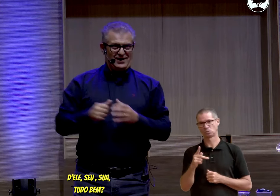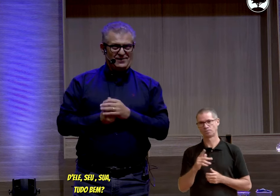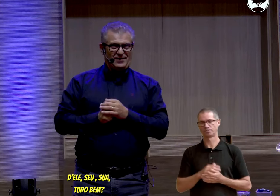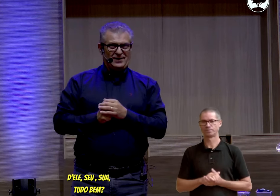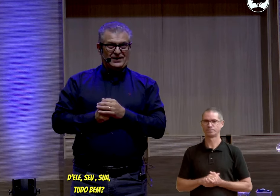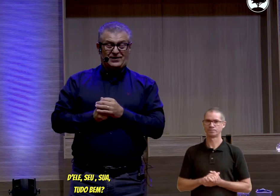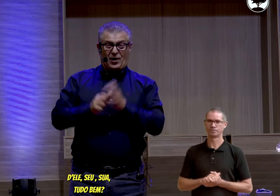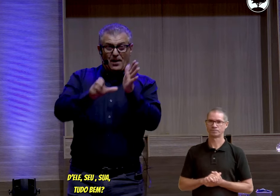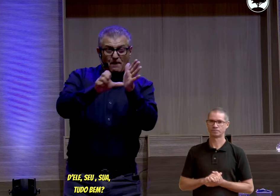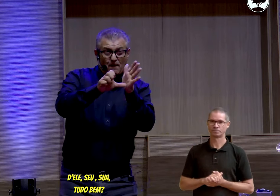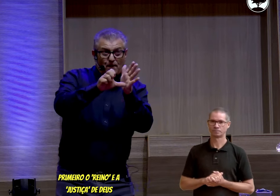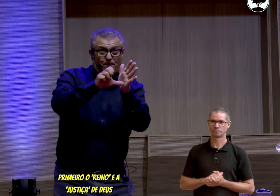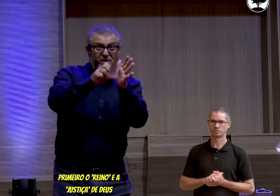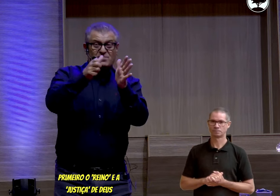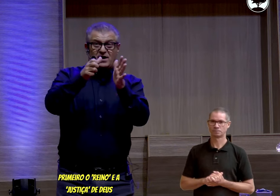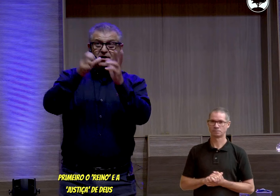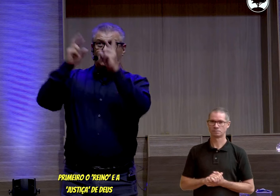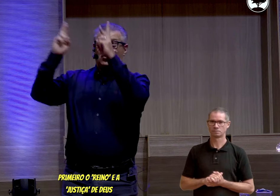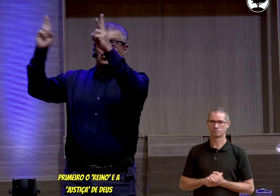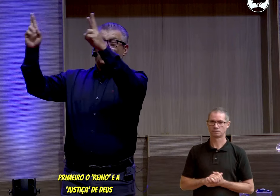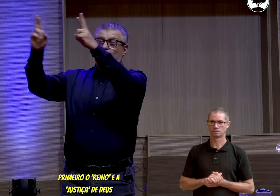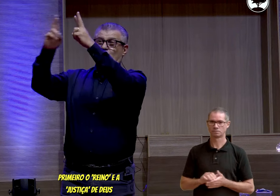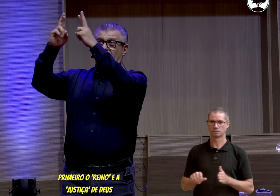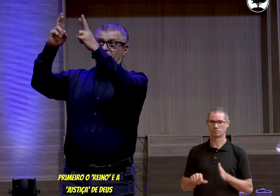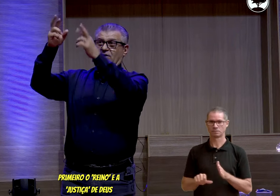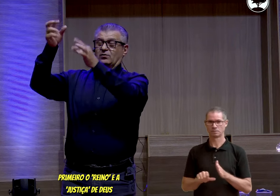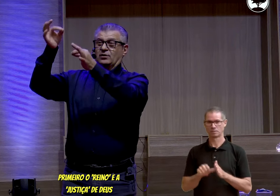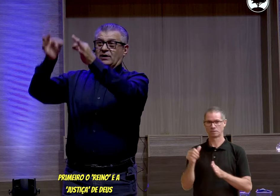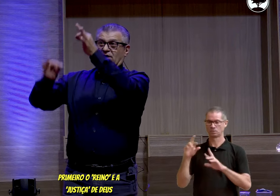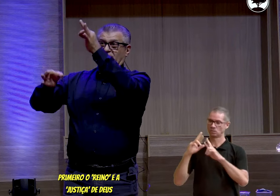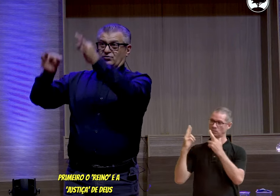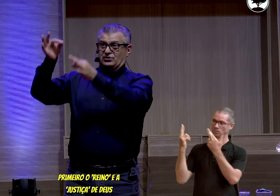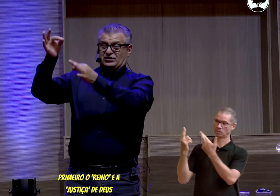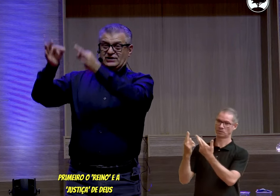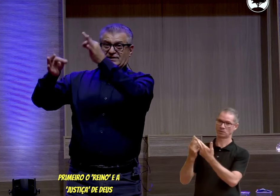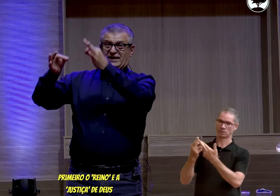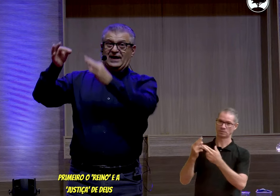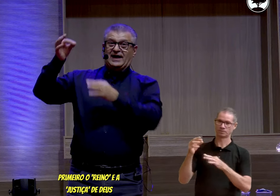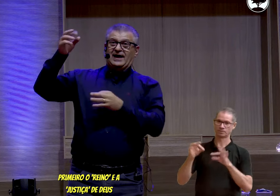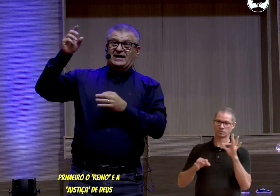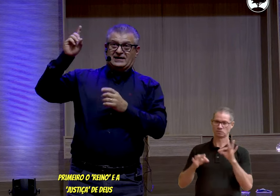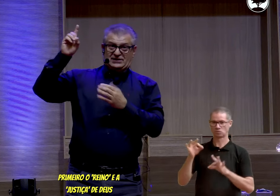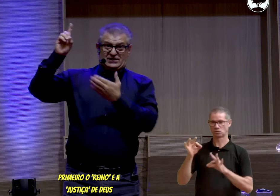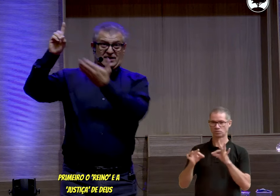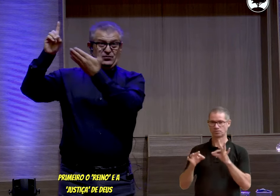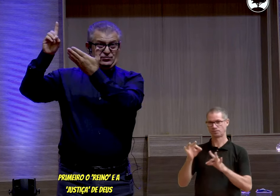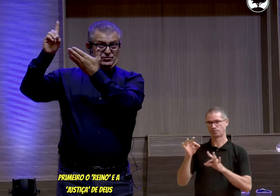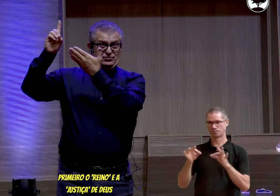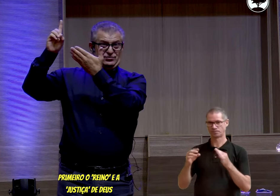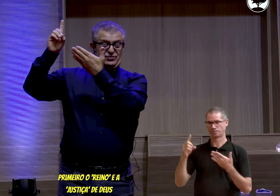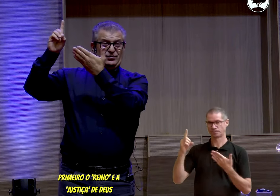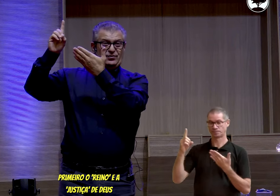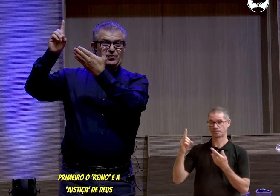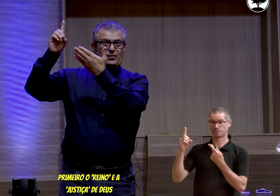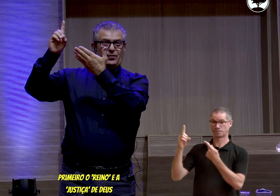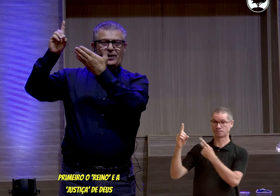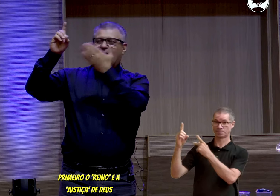seu, seu, ok? Primeiro, o reino e a justiça de Deus,